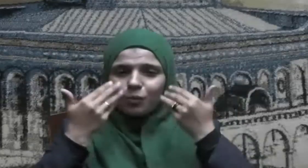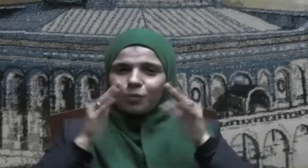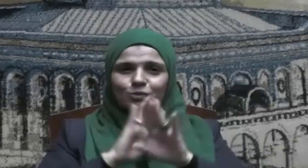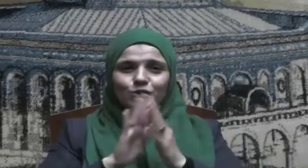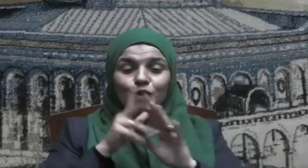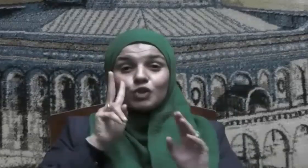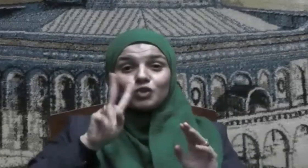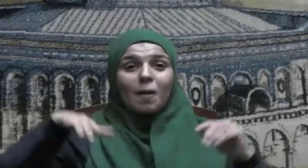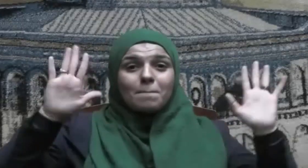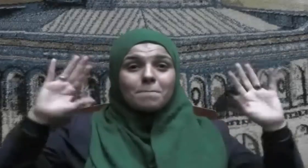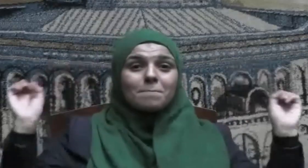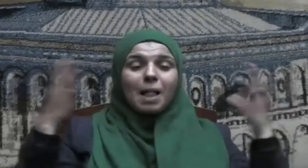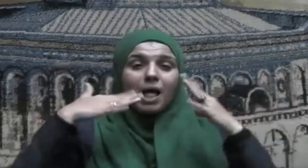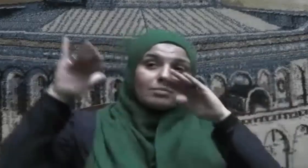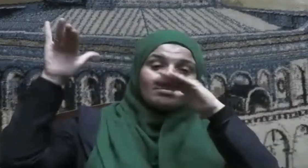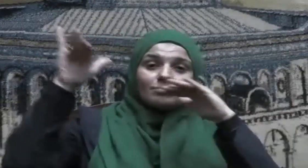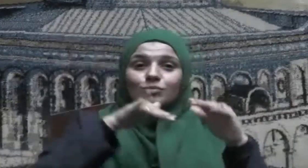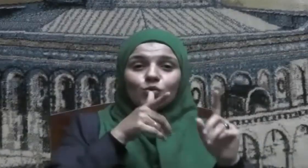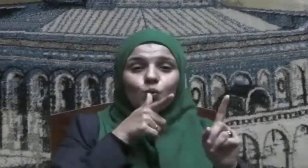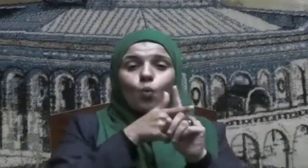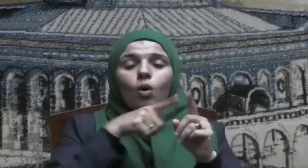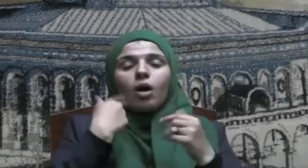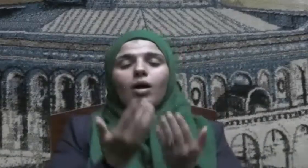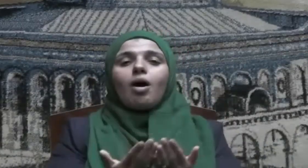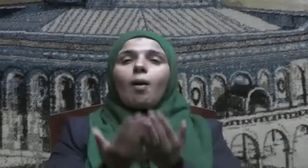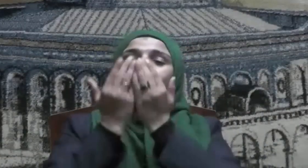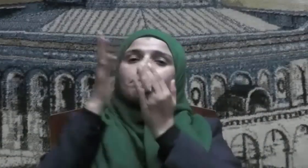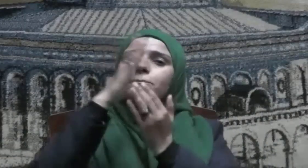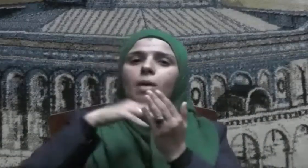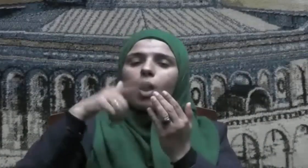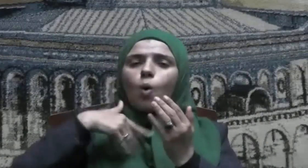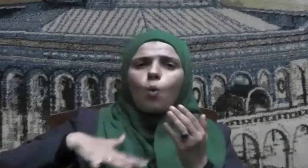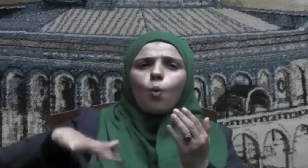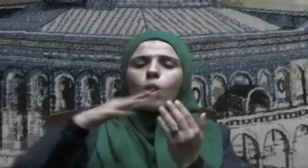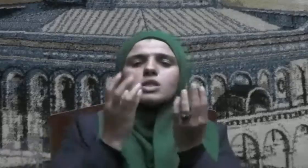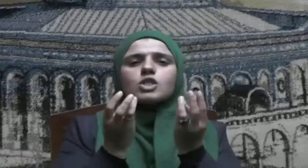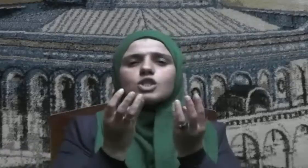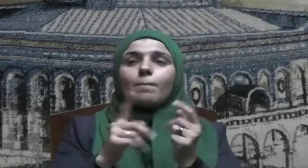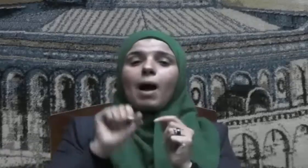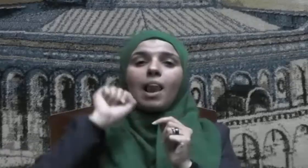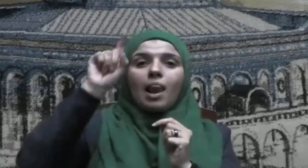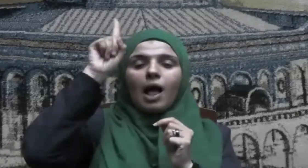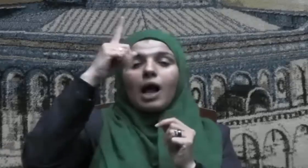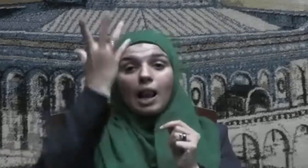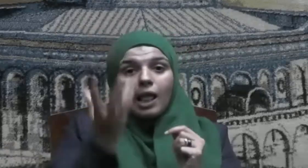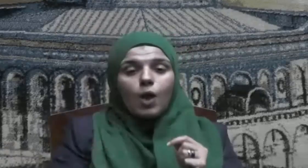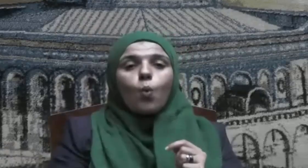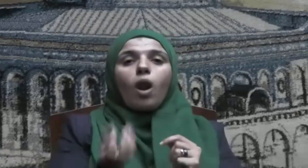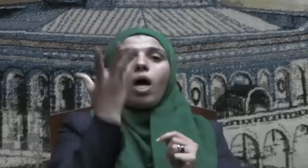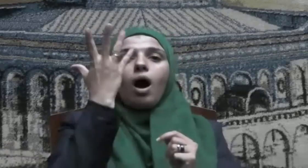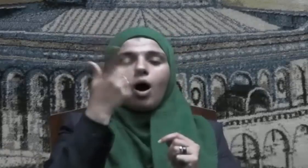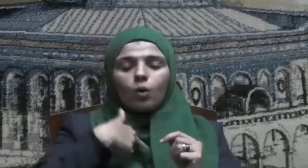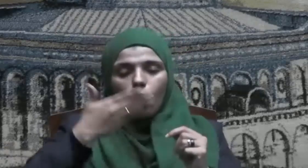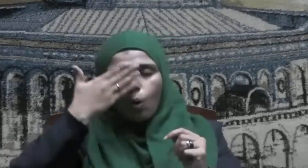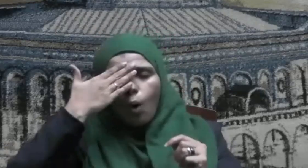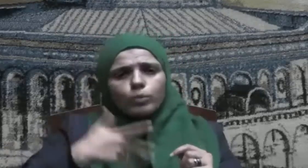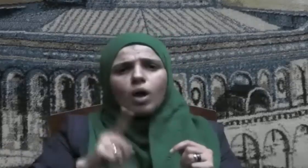الملائكة فيقولون ربنا نحن نسبح لك الليل والنهار ونفتش لك من